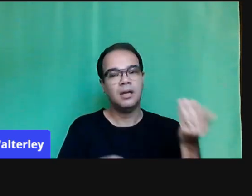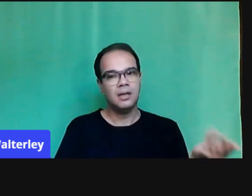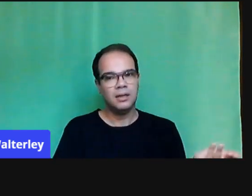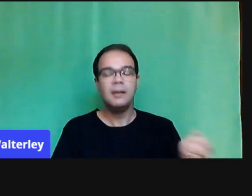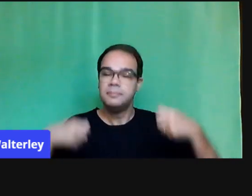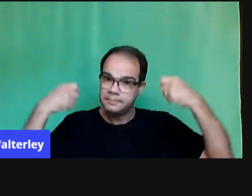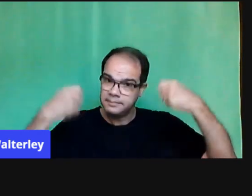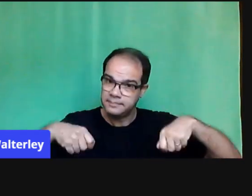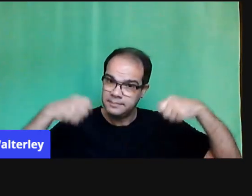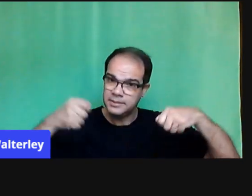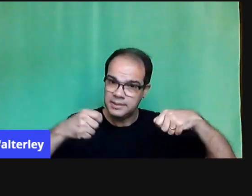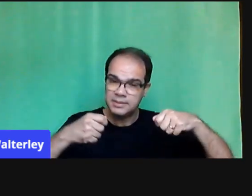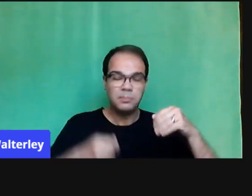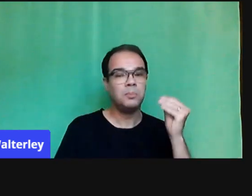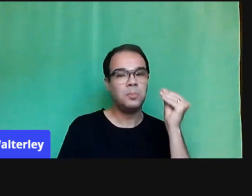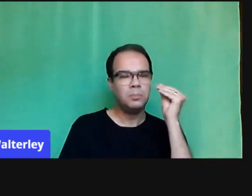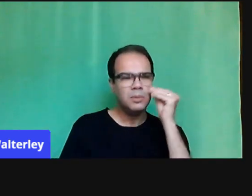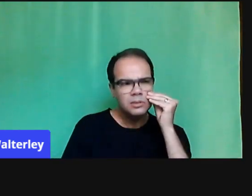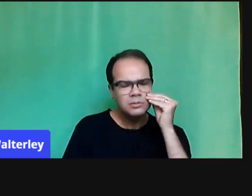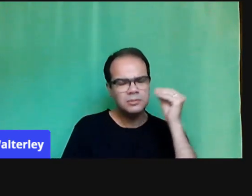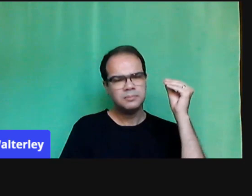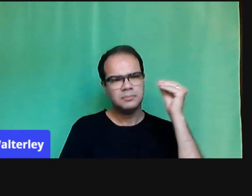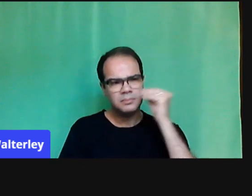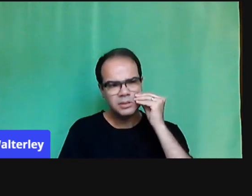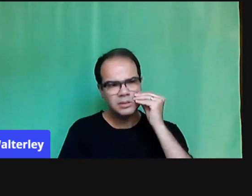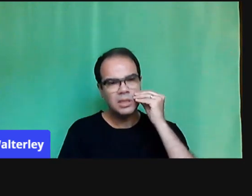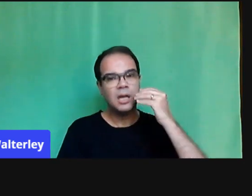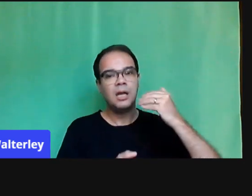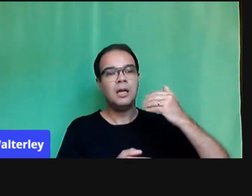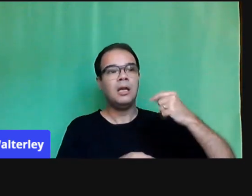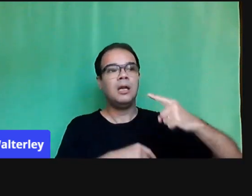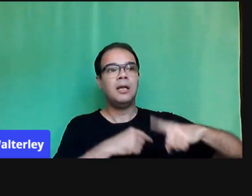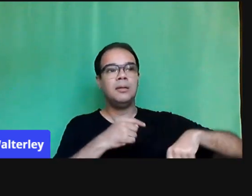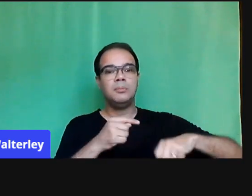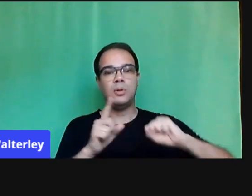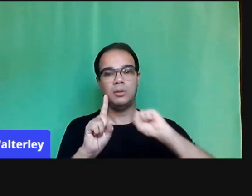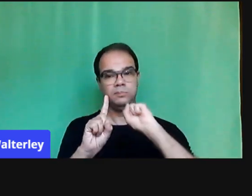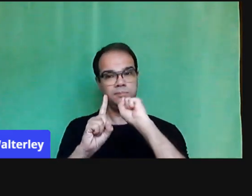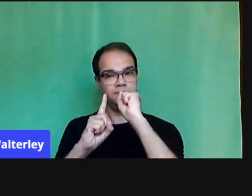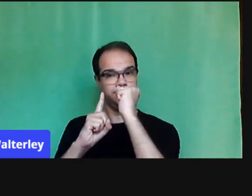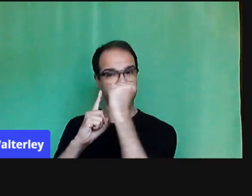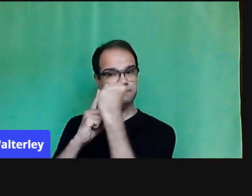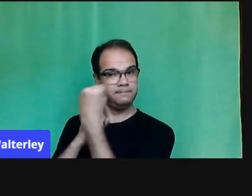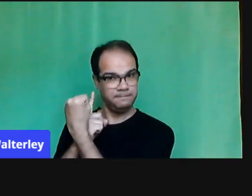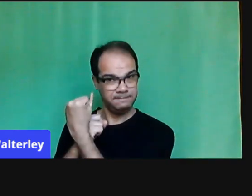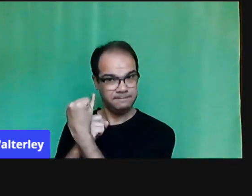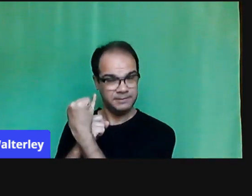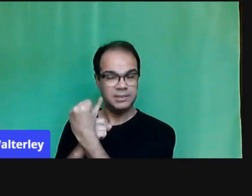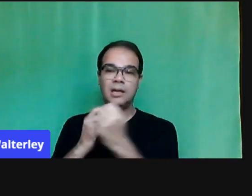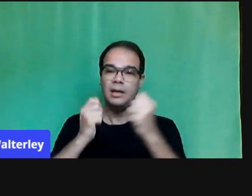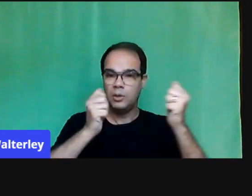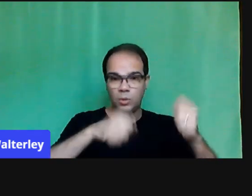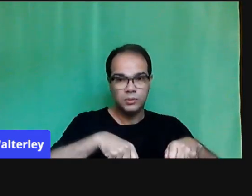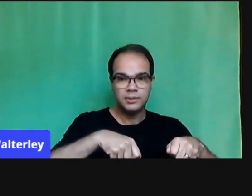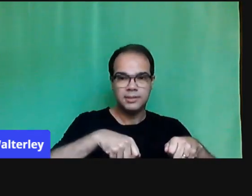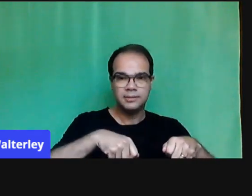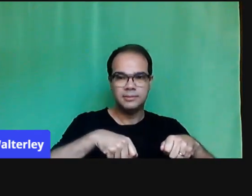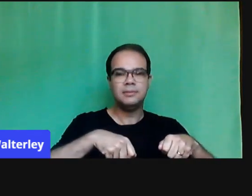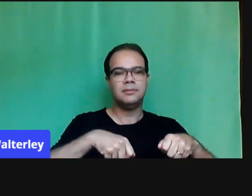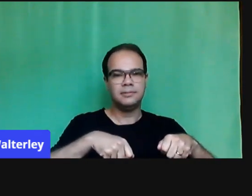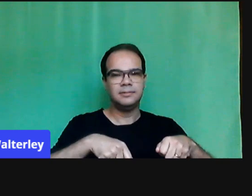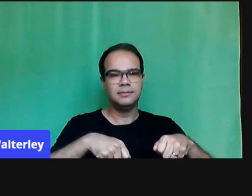estabelecer relações com o meio sociocultural do qual ele faz parte. Então, a experiência, ela precisa